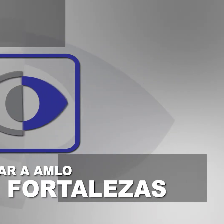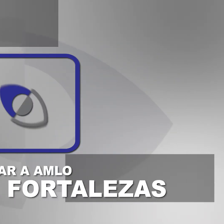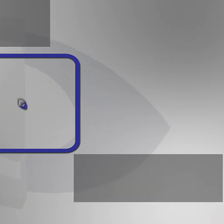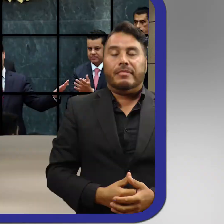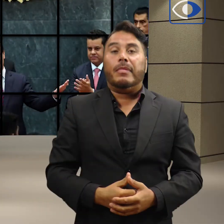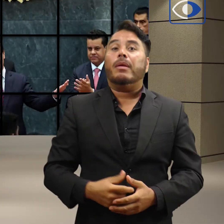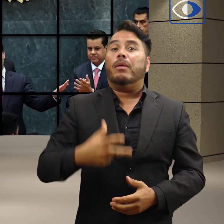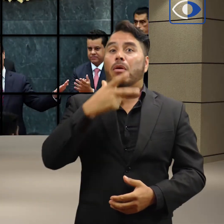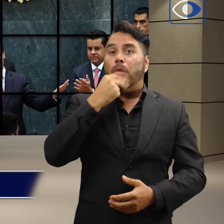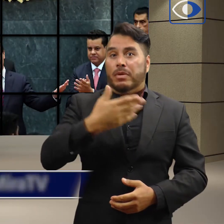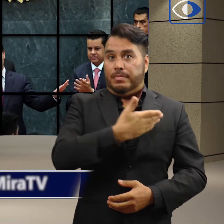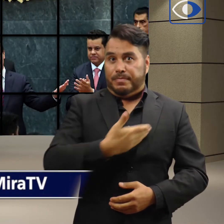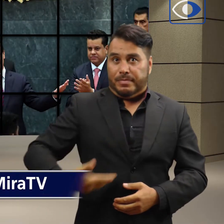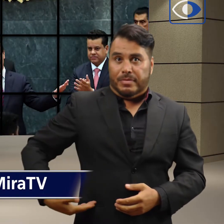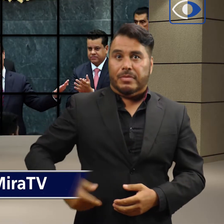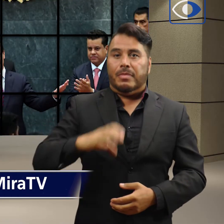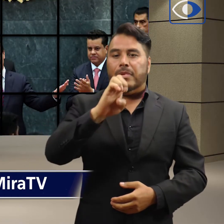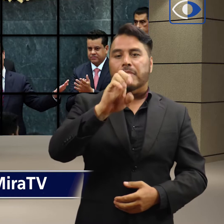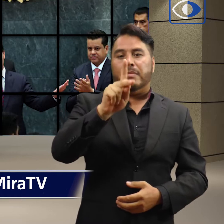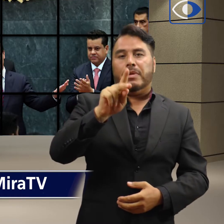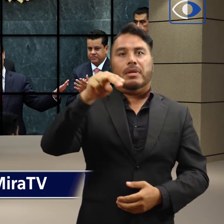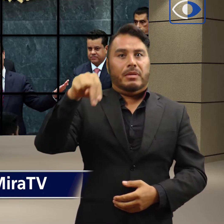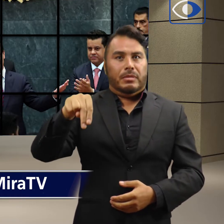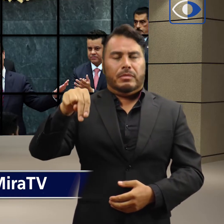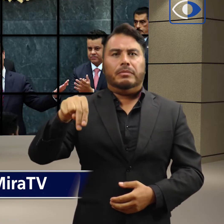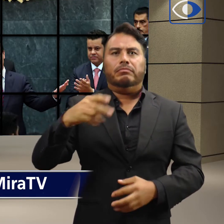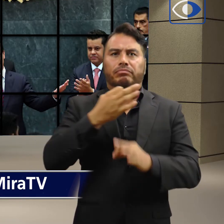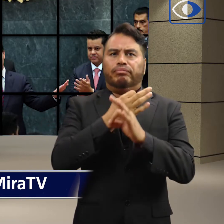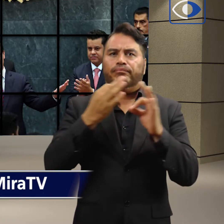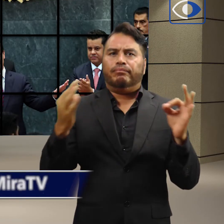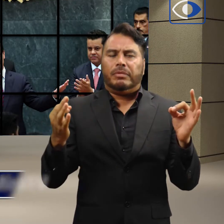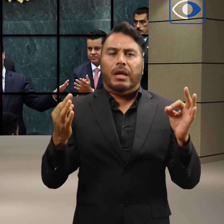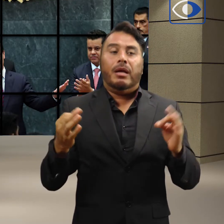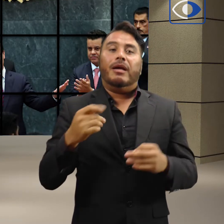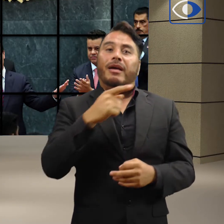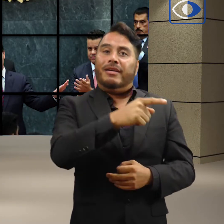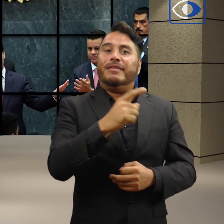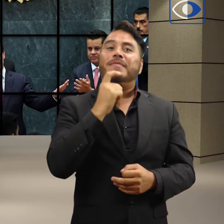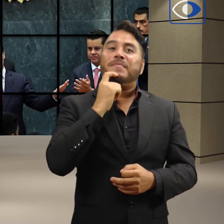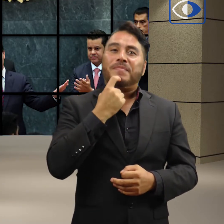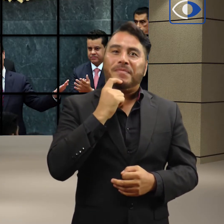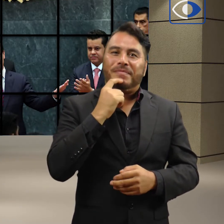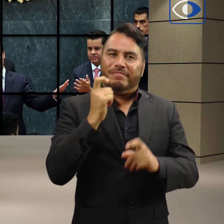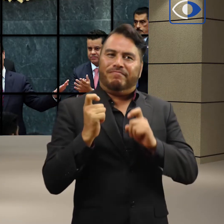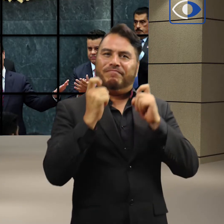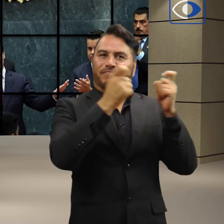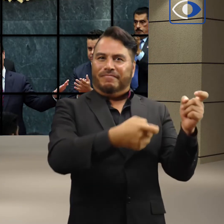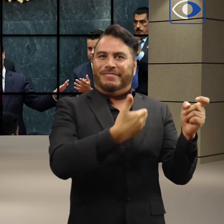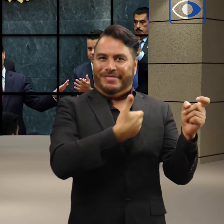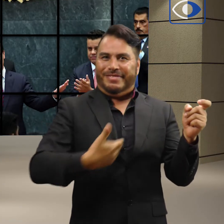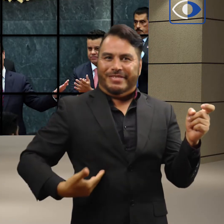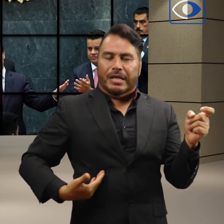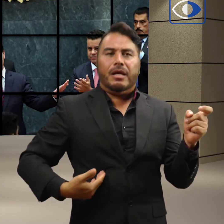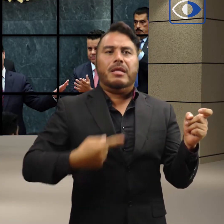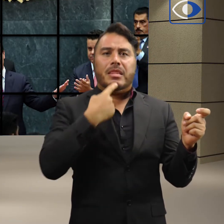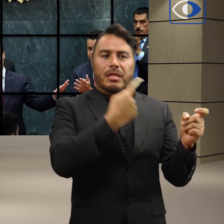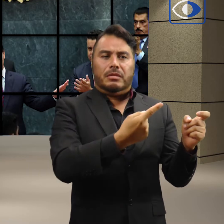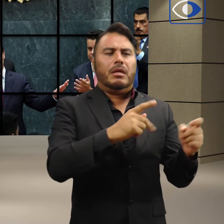El presidente Enrique Peña Nieto aseguró que dejará a su sucesor, Andrés Manuel López Obrador, un país con estabilidad